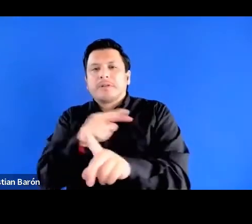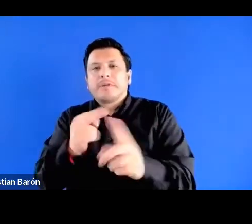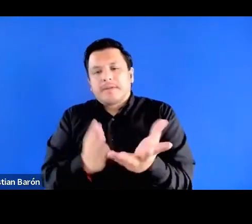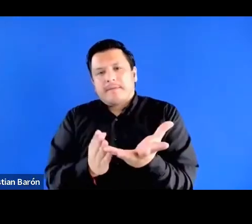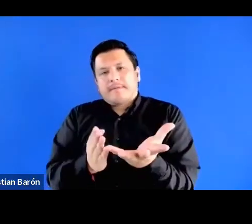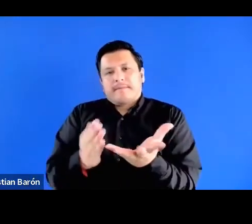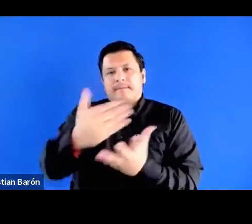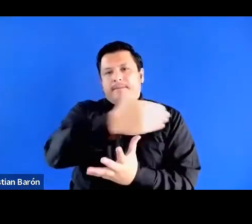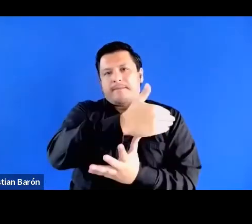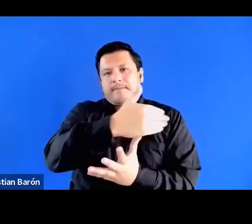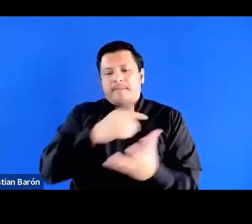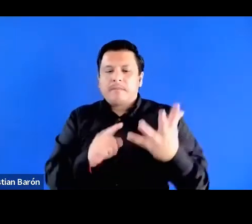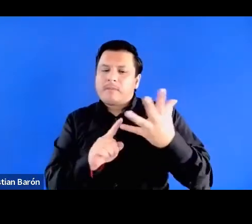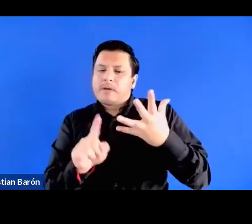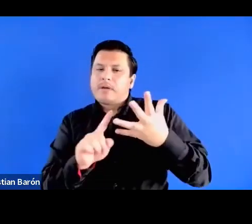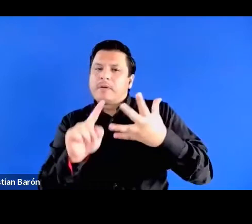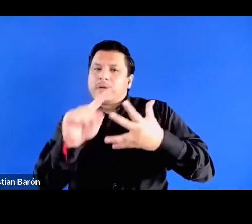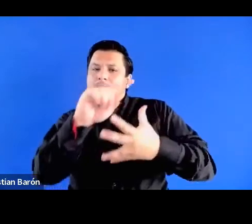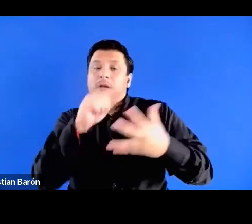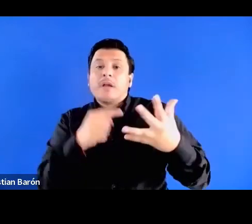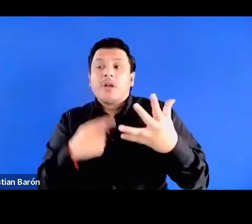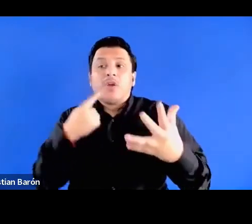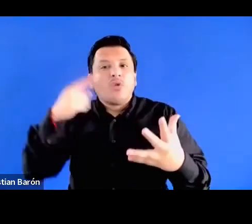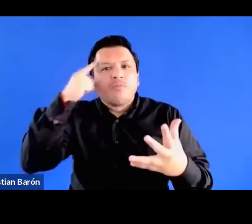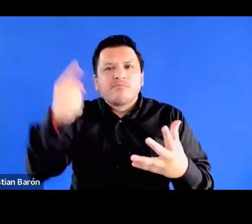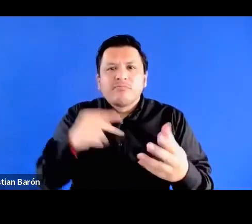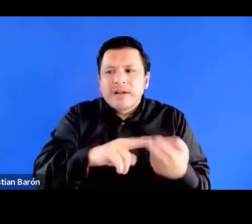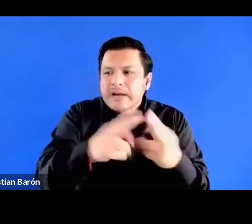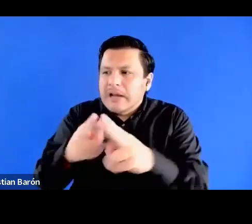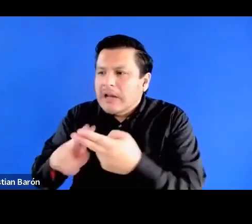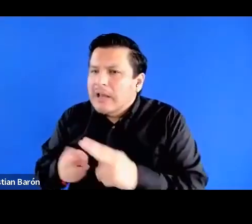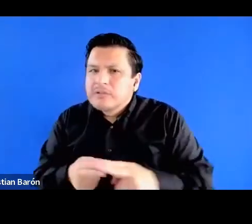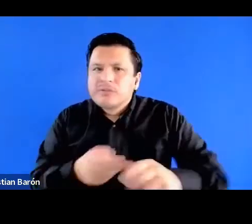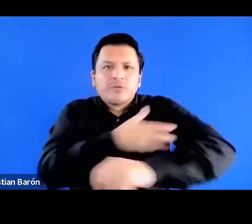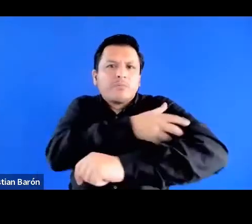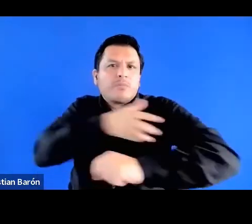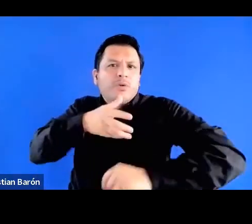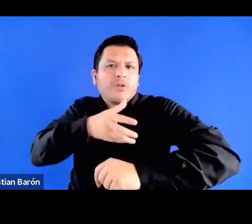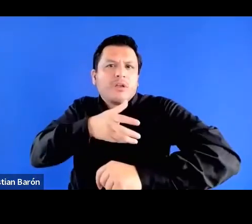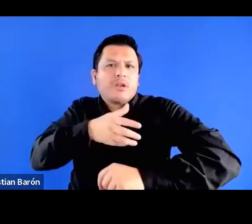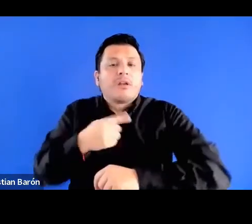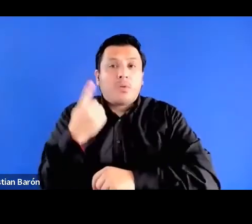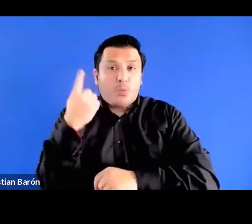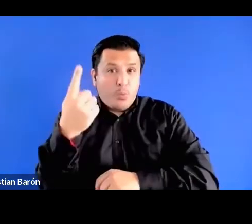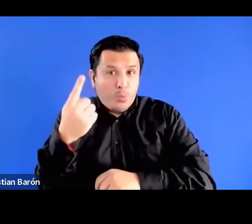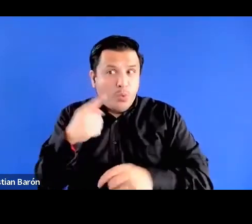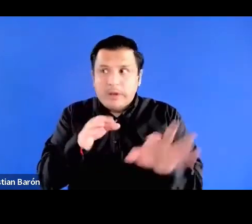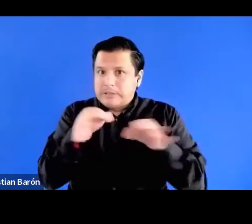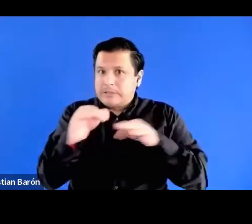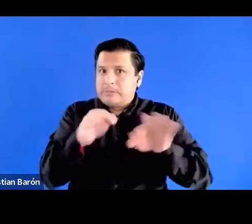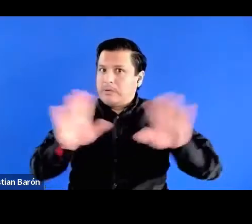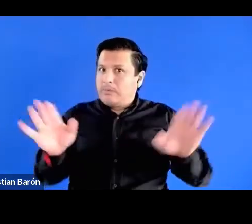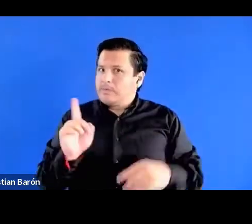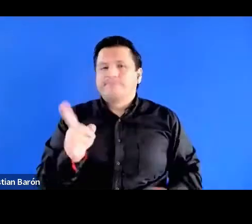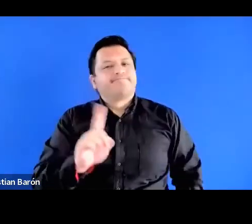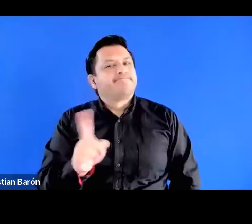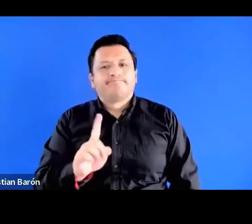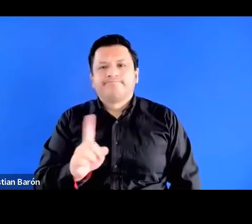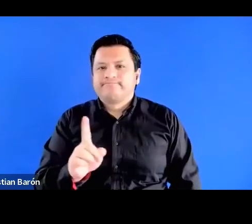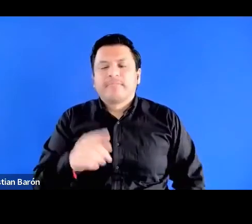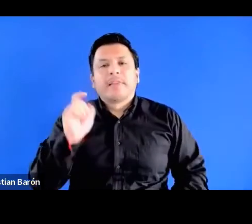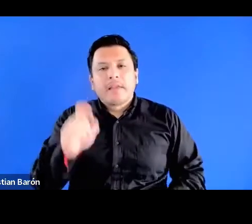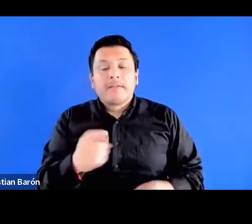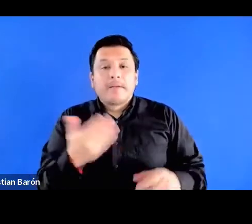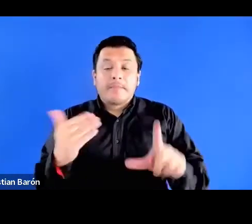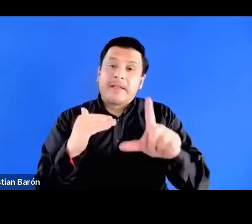asume que no se puede entender el funcionamiento de las relaciones de poder desde un solo marco explicativo, ya sea de clase,